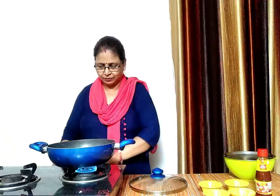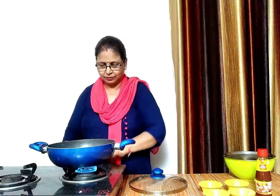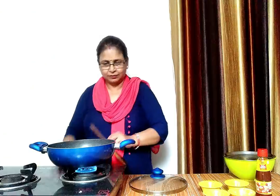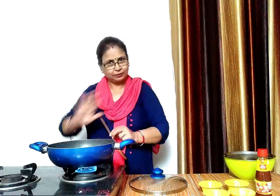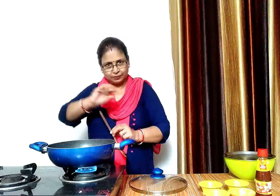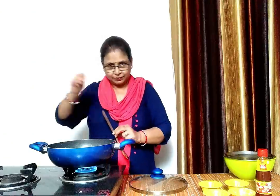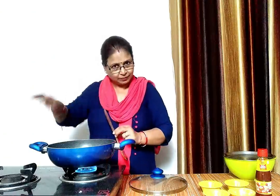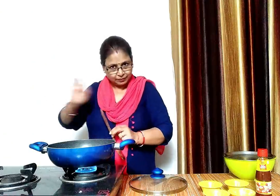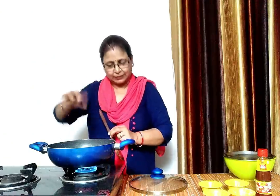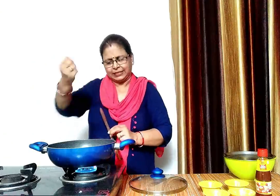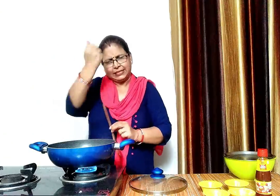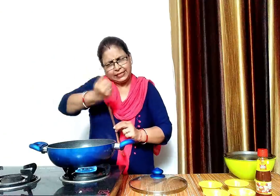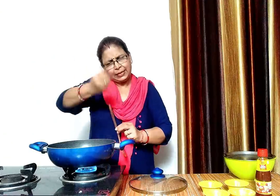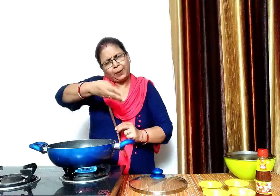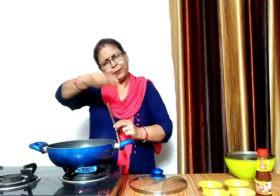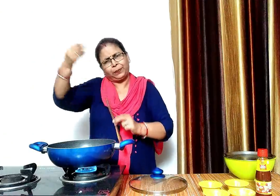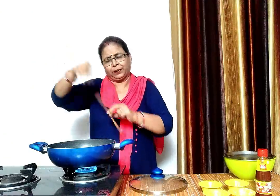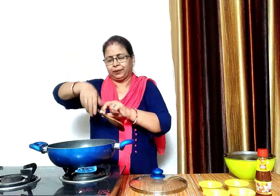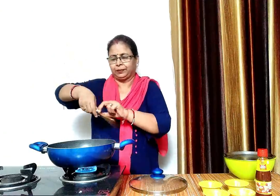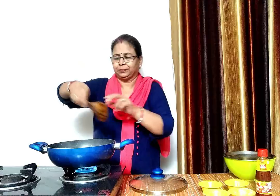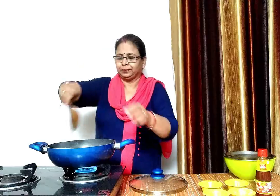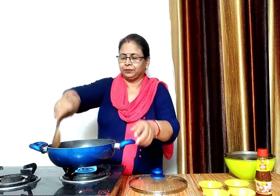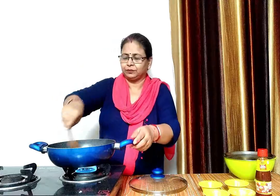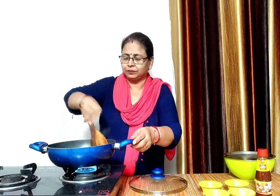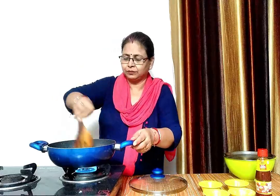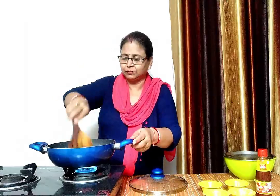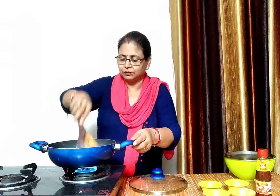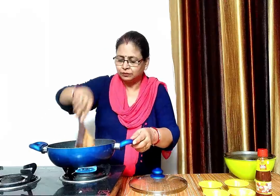टमाटर के सारे चिलके निकल चुकी हैं अब हम सबी को अच्छे से मैश कर लेंगे